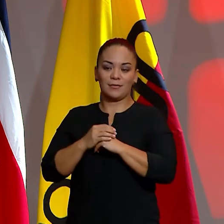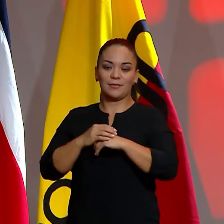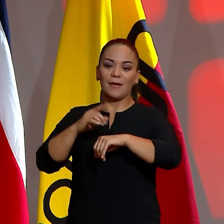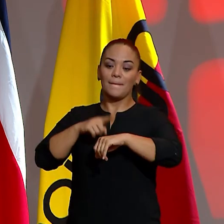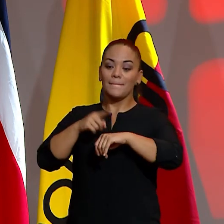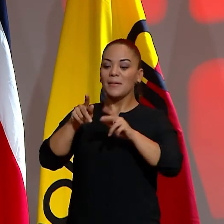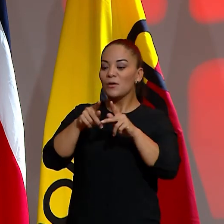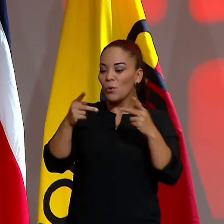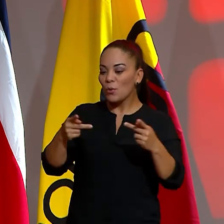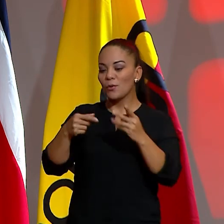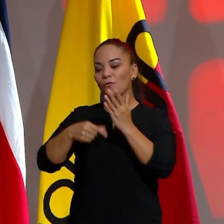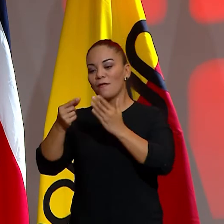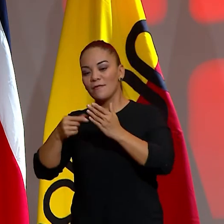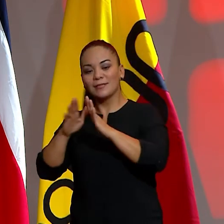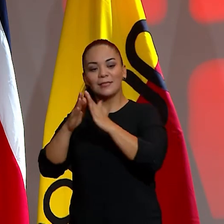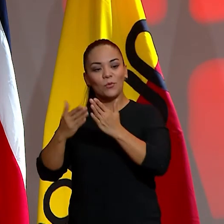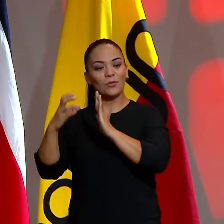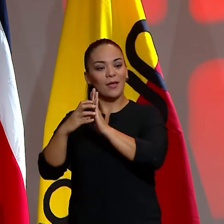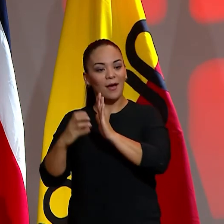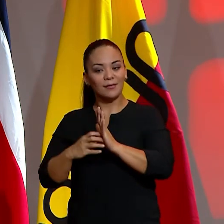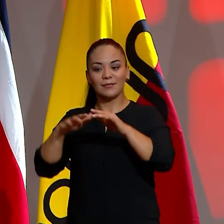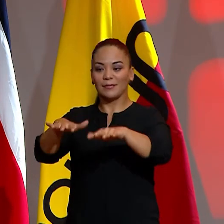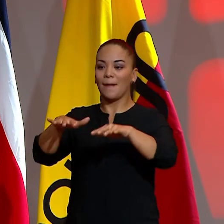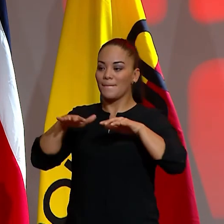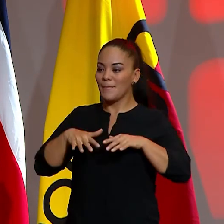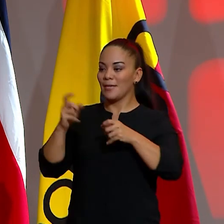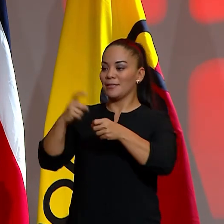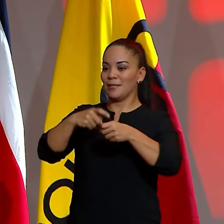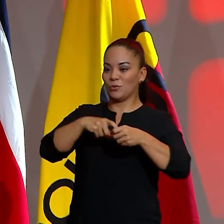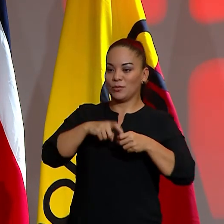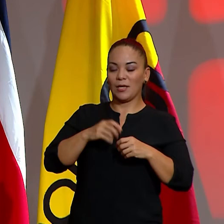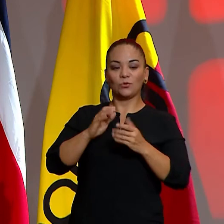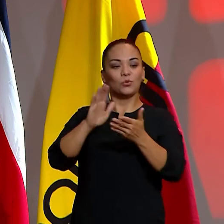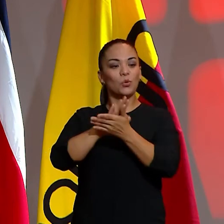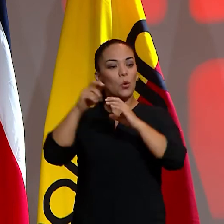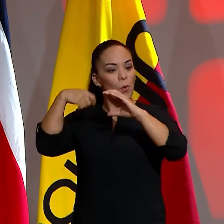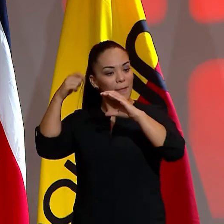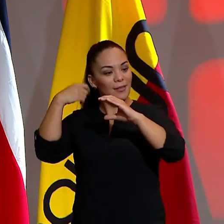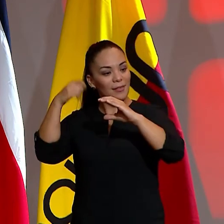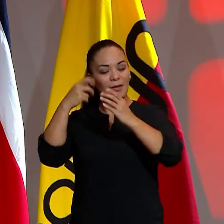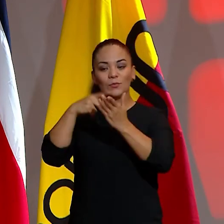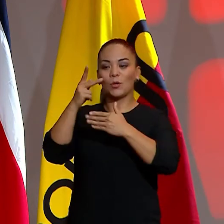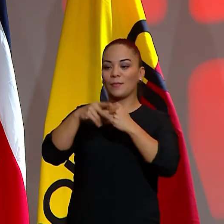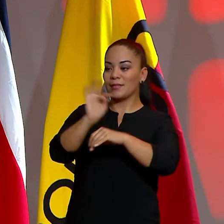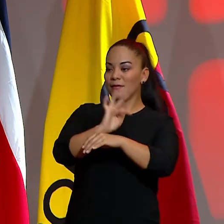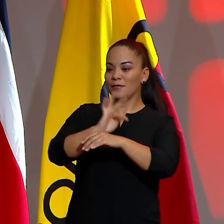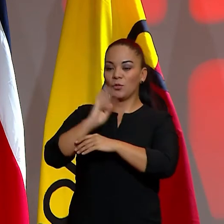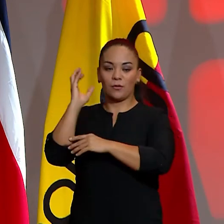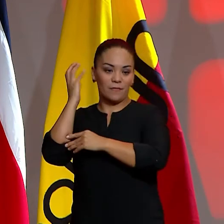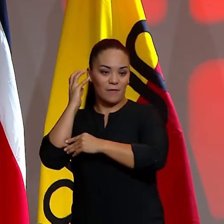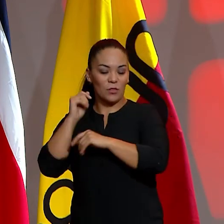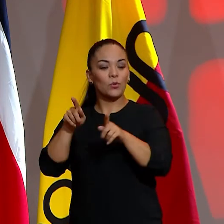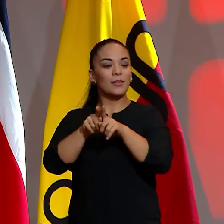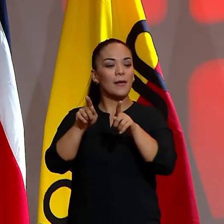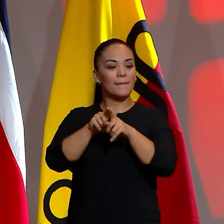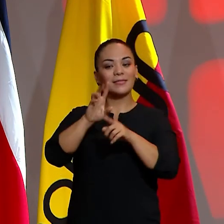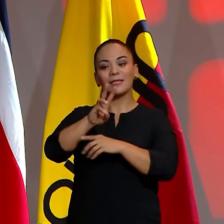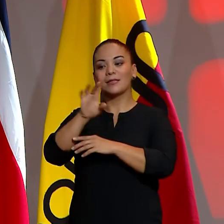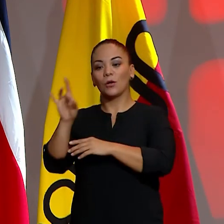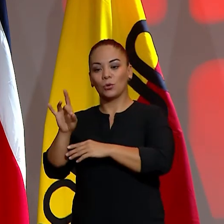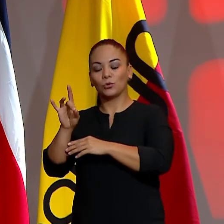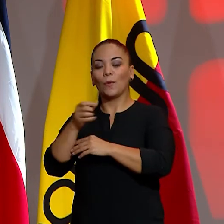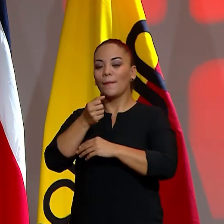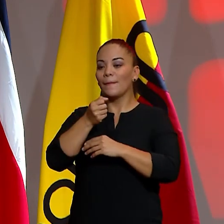periódicos, revistas, libros de actas y asambleas de socios, documentales y programas de televisión y radio, así como 68